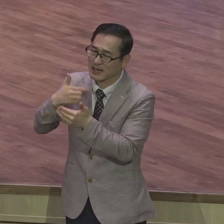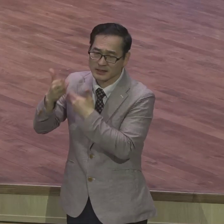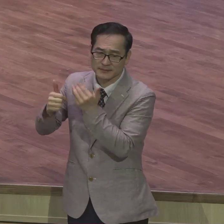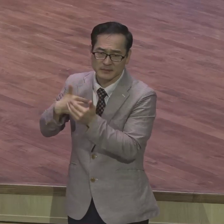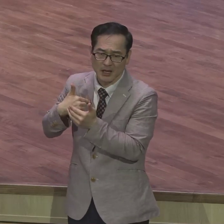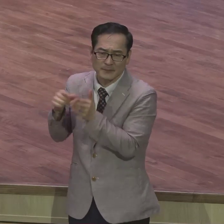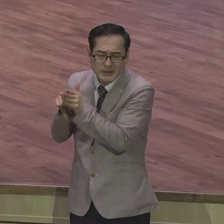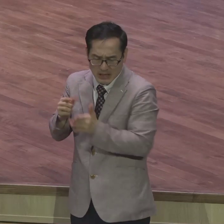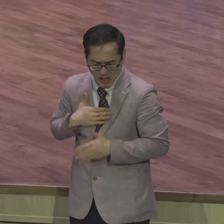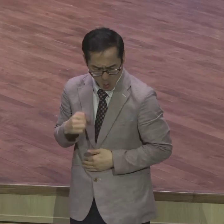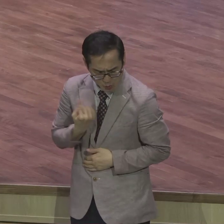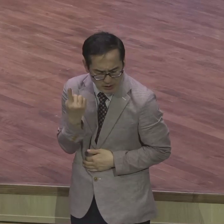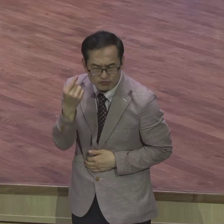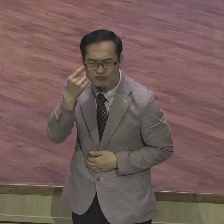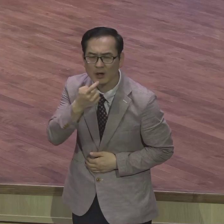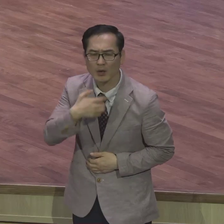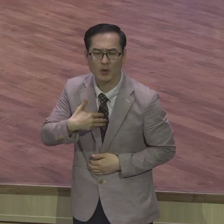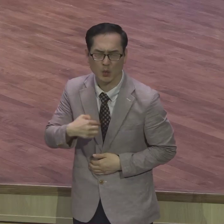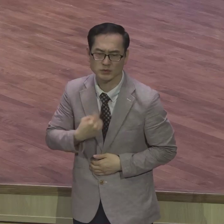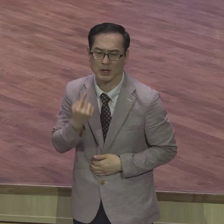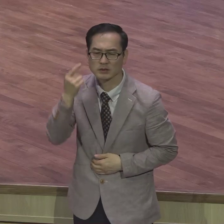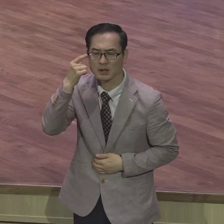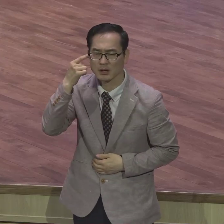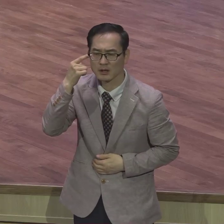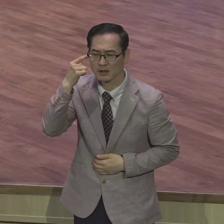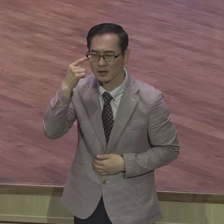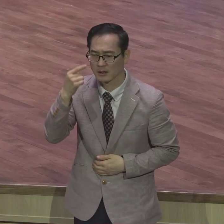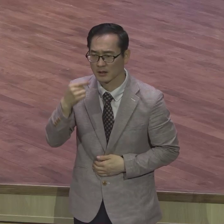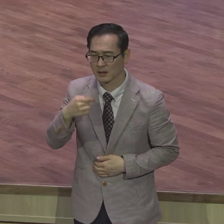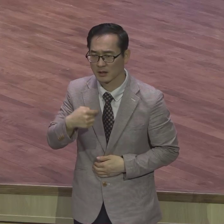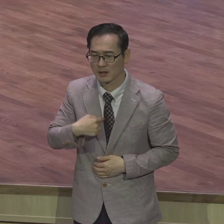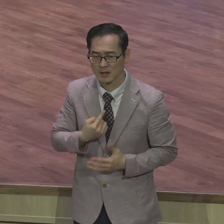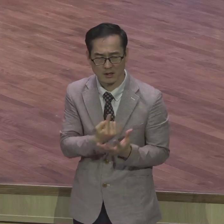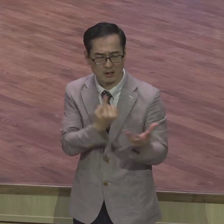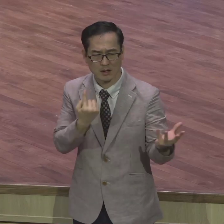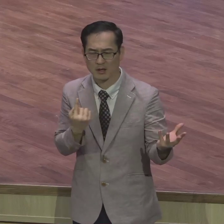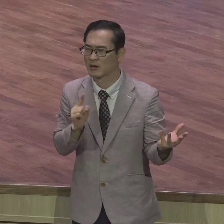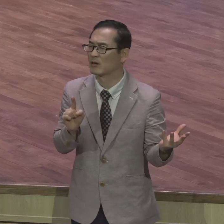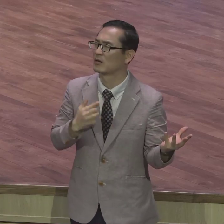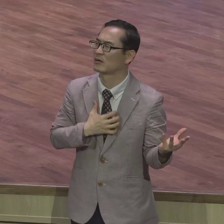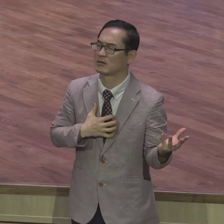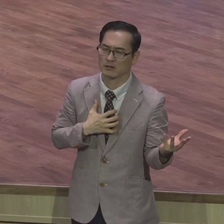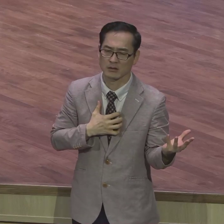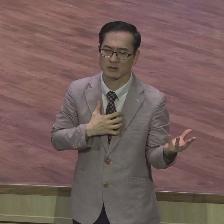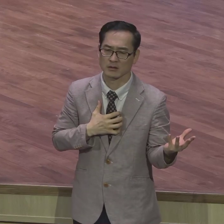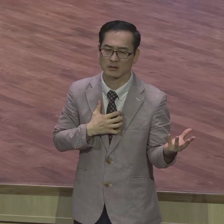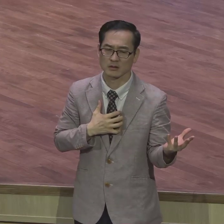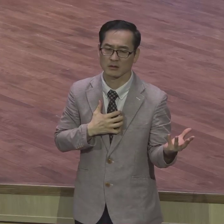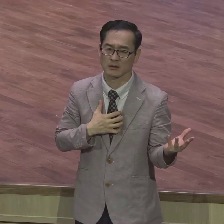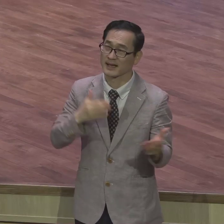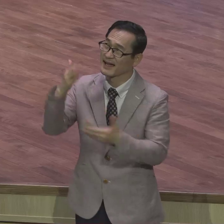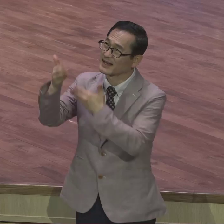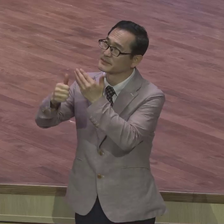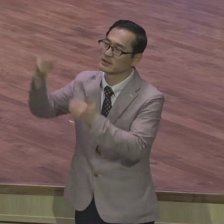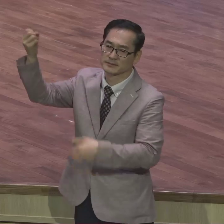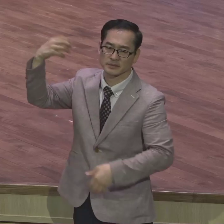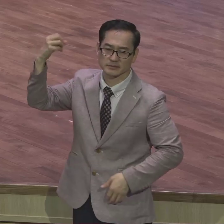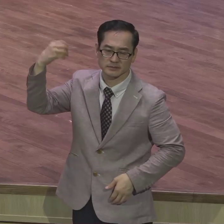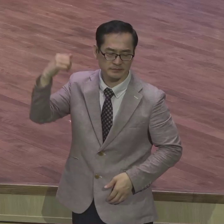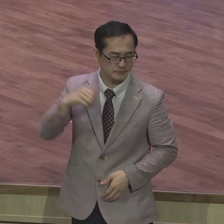고립무원의 이러한 시점 시간표에서 하나님의 음성을 들었어요 하나님의 음성을 들었습니다 이때